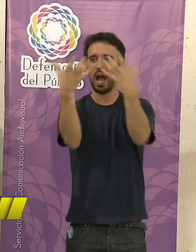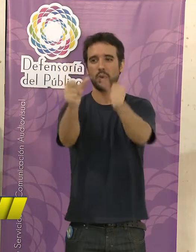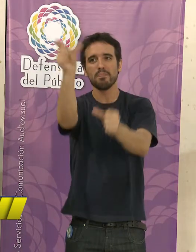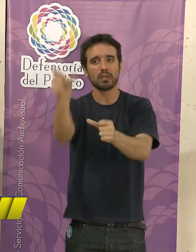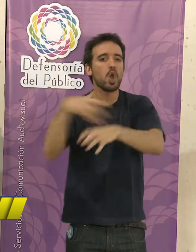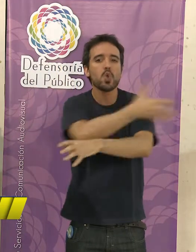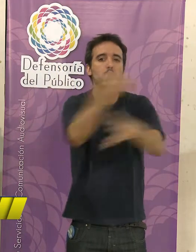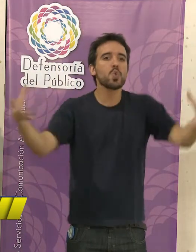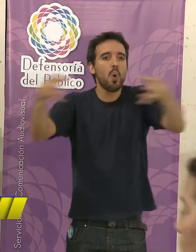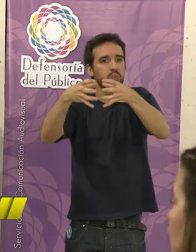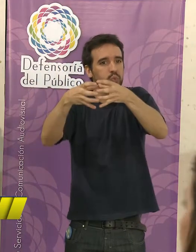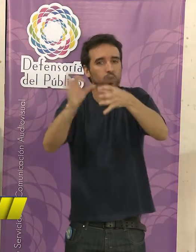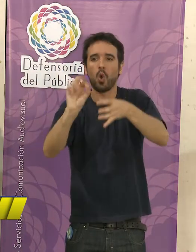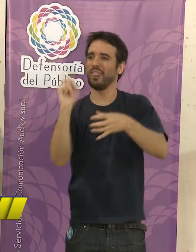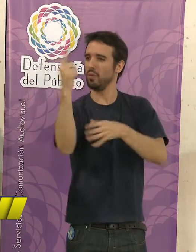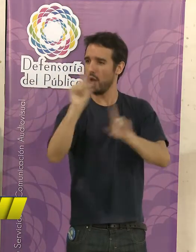individual.